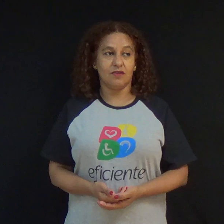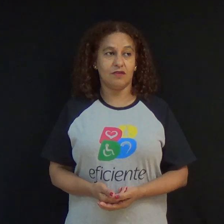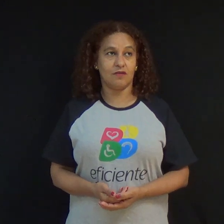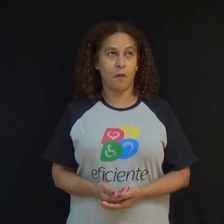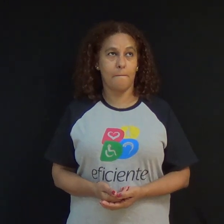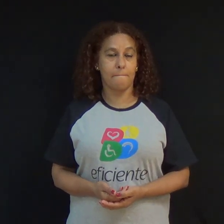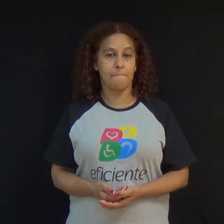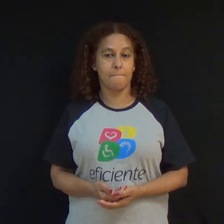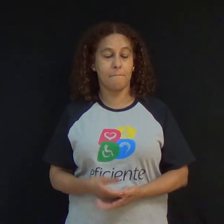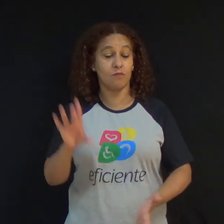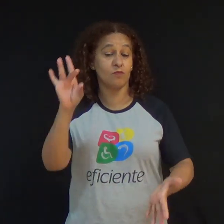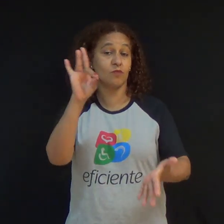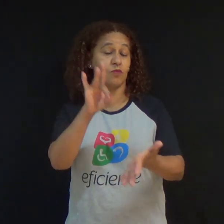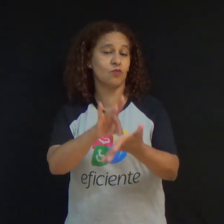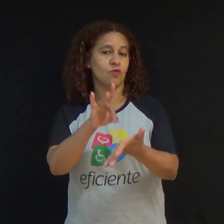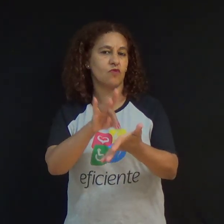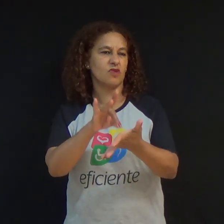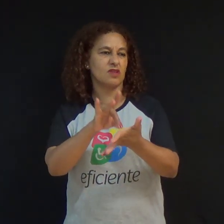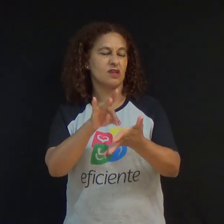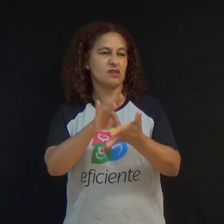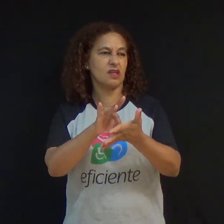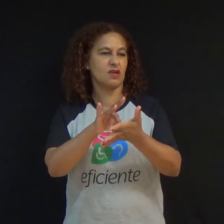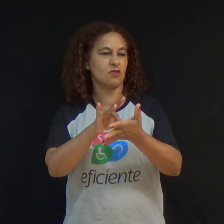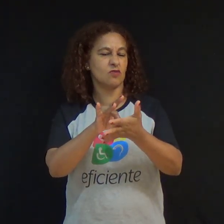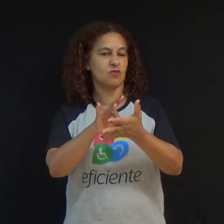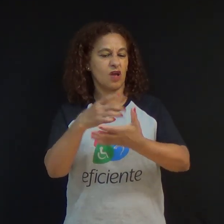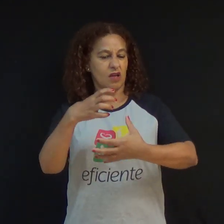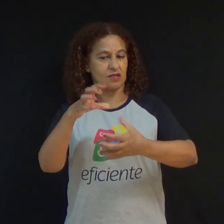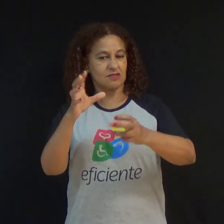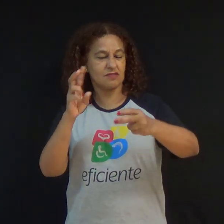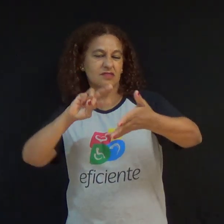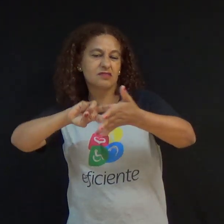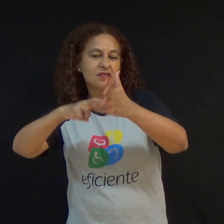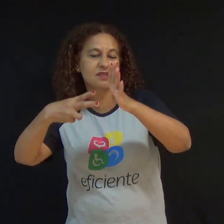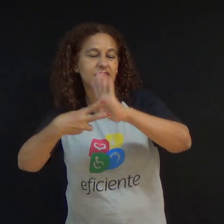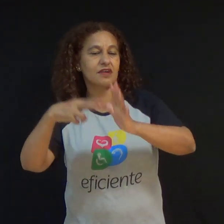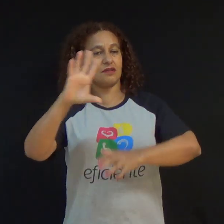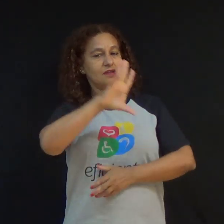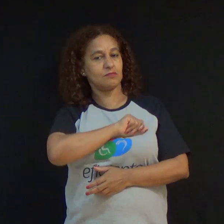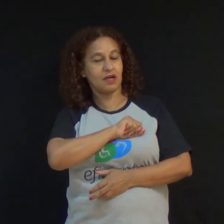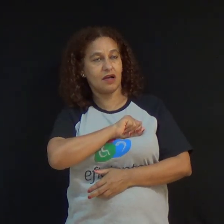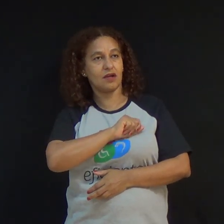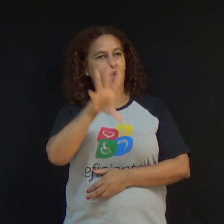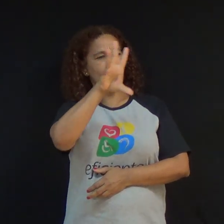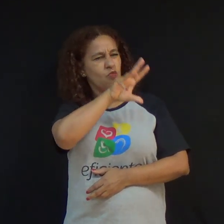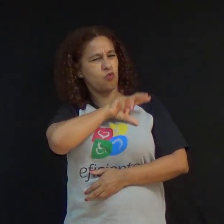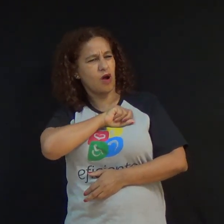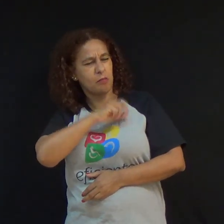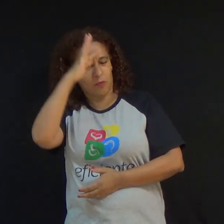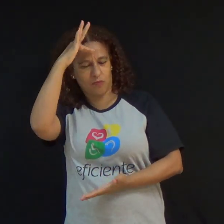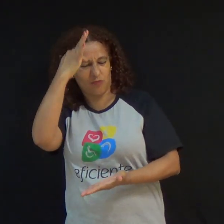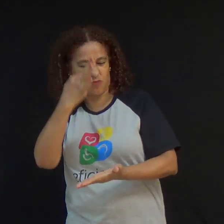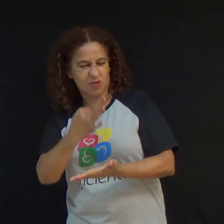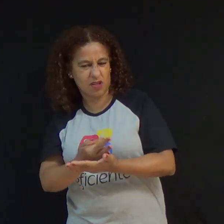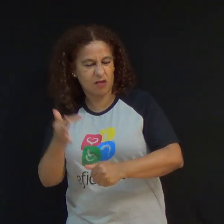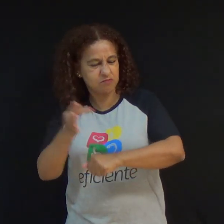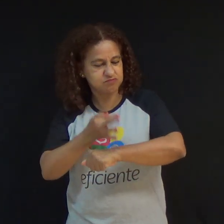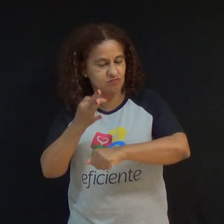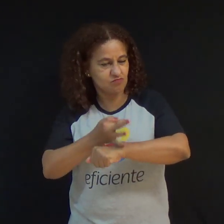O verdadeiro verbo amar. O amor tudo crê, tudo espera, tudo suporta. 1 Coríntios